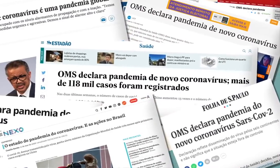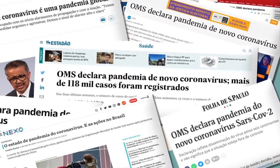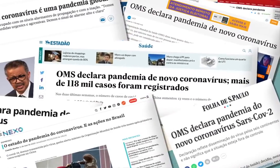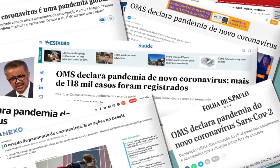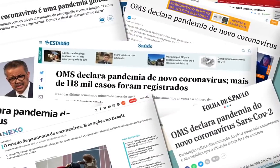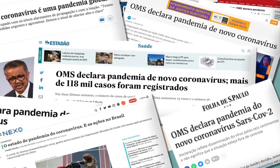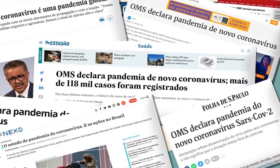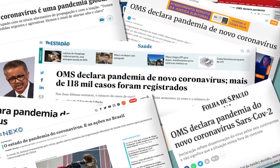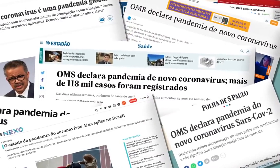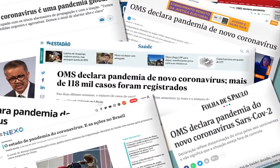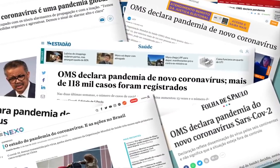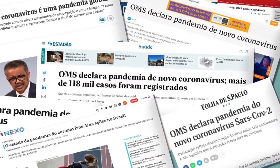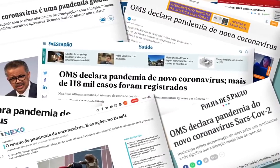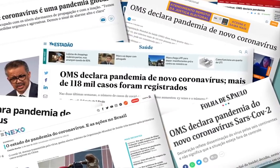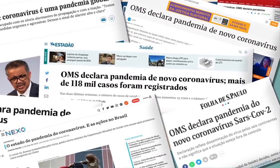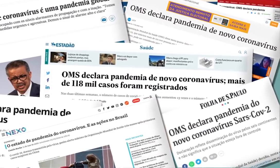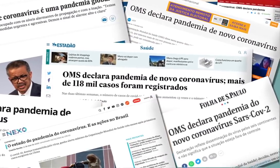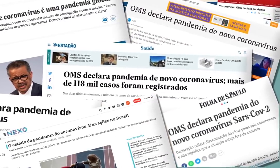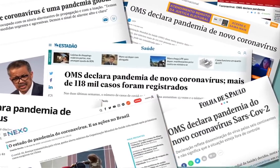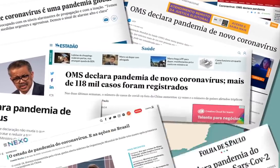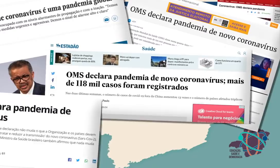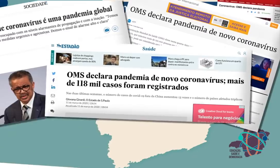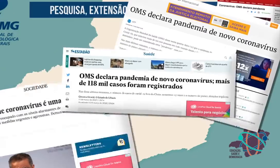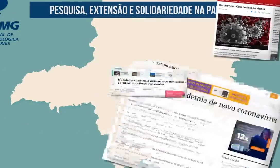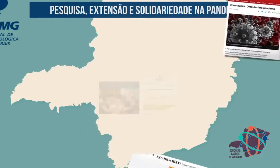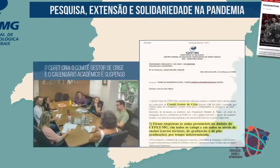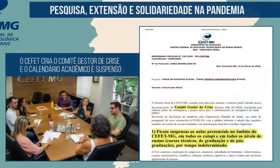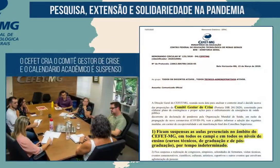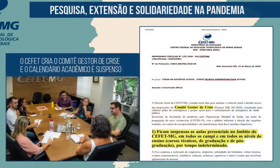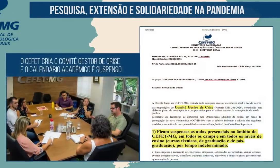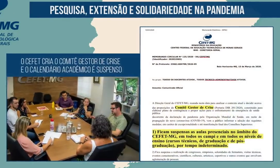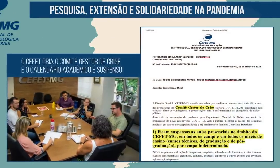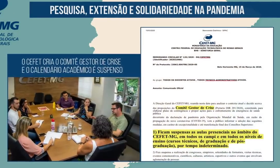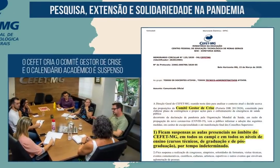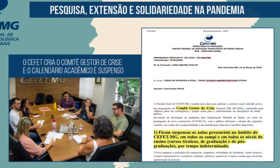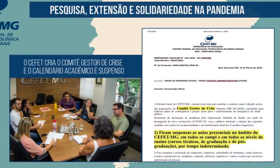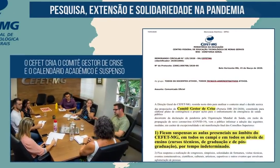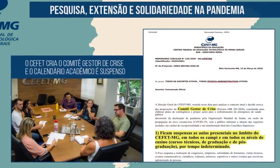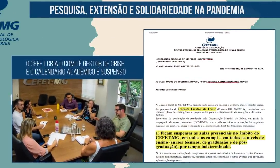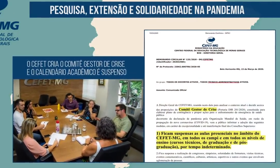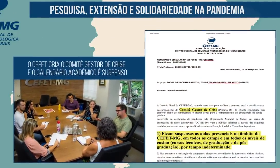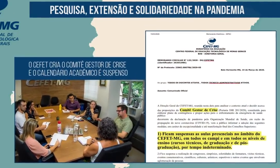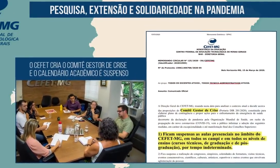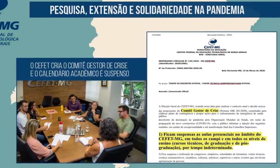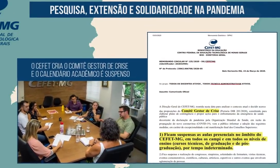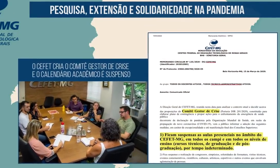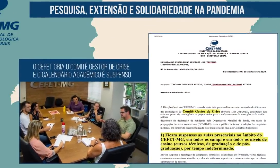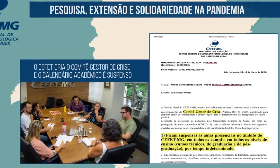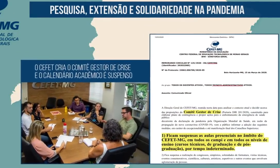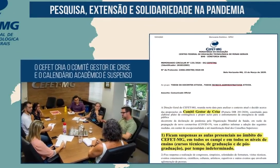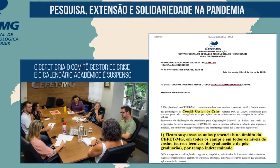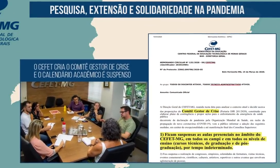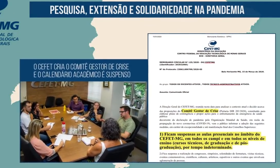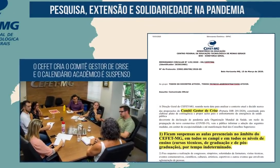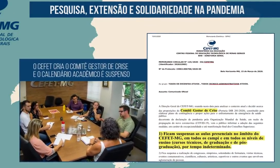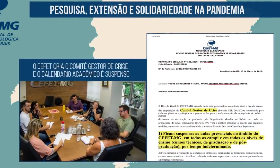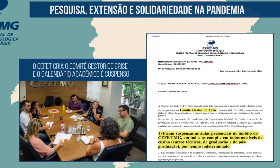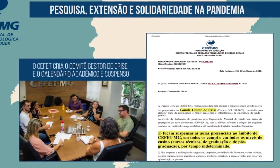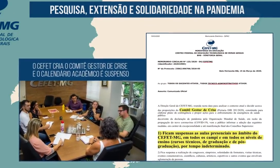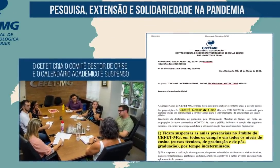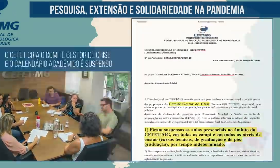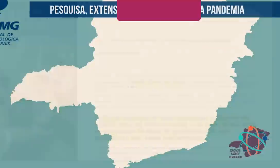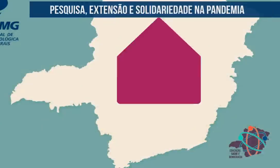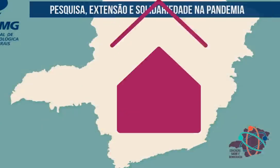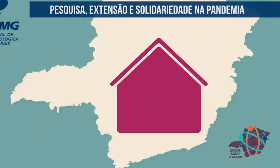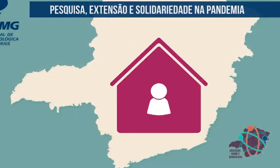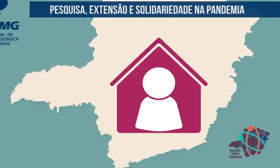declara em março a pandemia do novo coronavírus. O Cefete cria o Comitê Gestor de Crise e o calendário acadêmico é